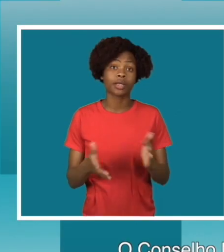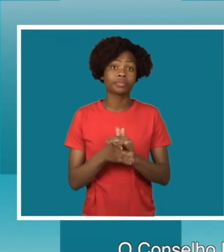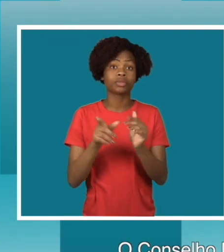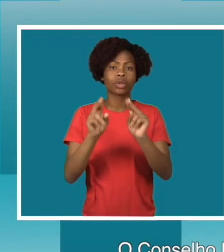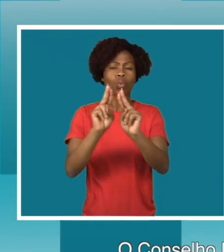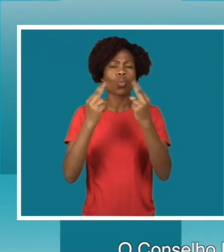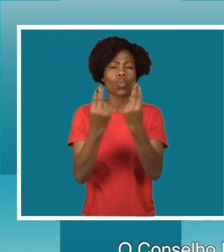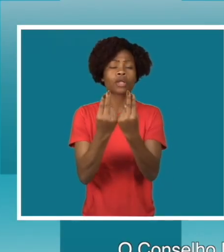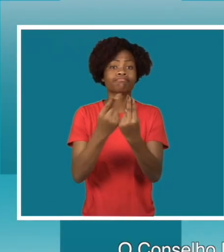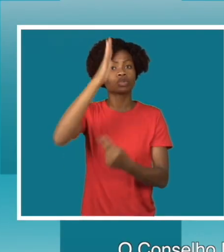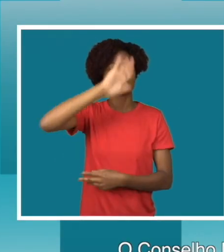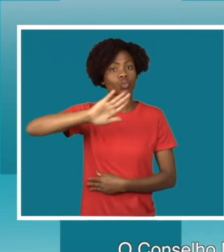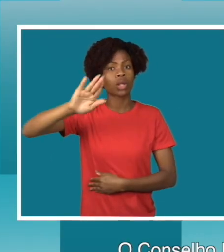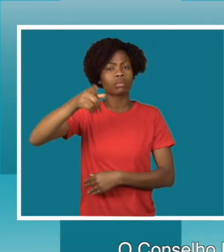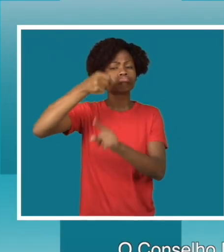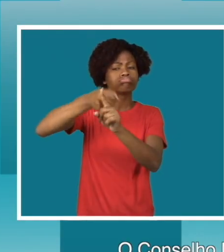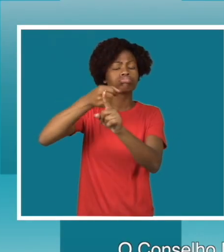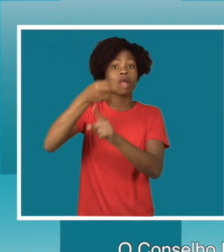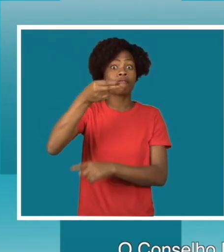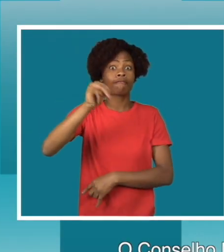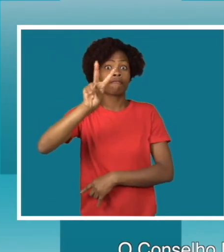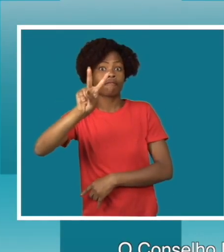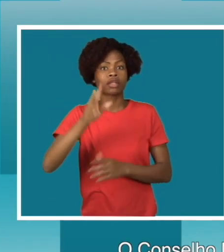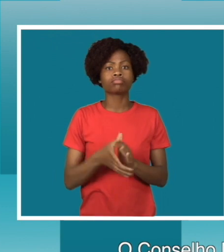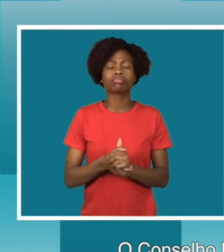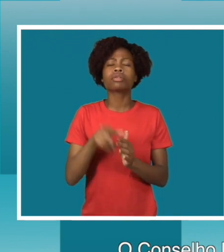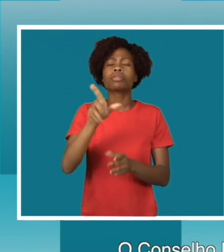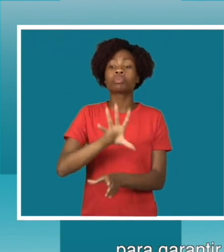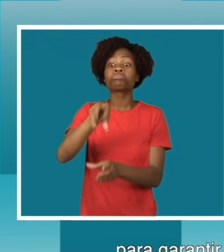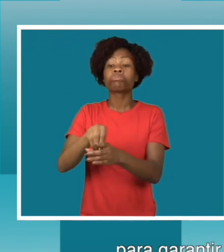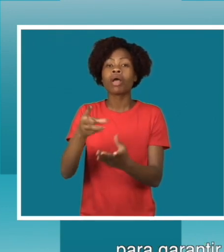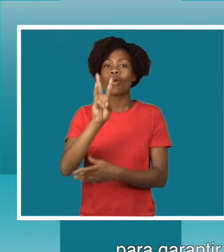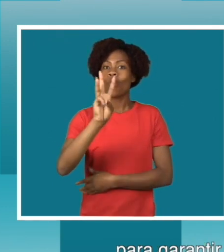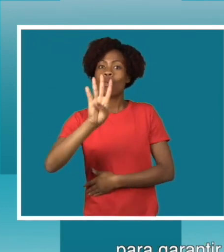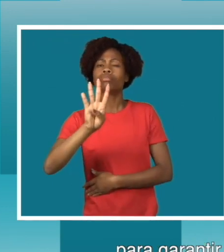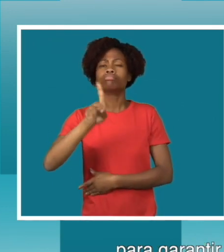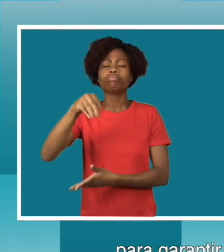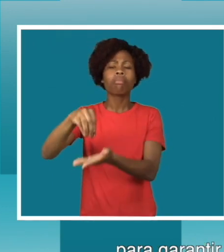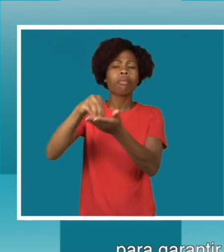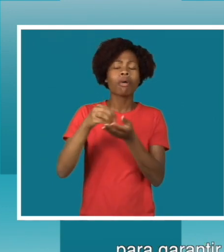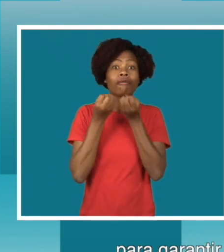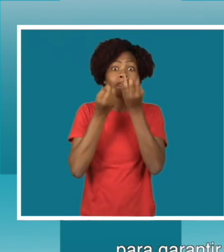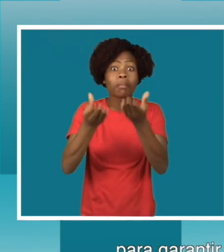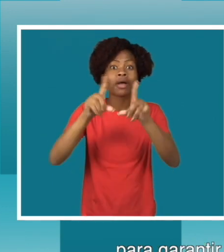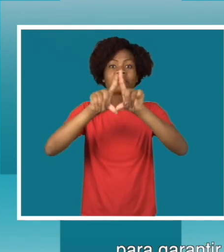Conselho Nacional de Combate ao SIDA acaba de lançar um website inclusivo com o objetivo de garantir que as pessoas com deficiência,